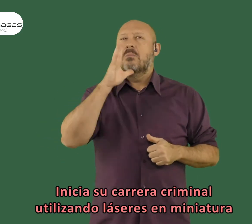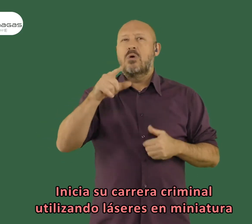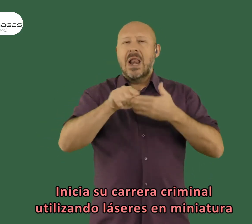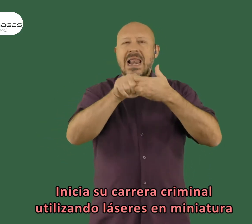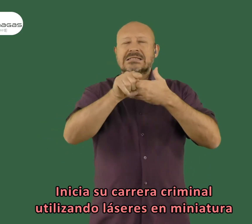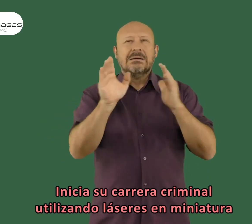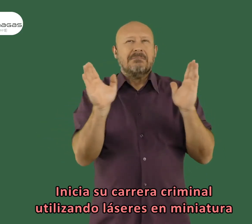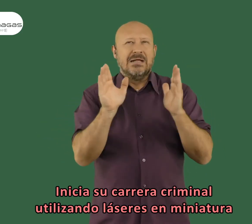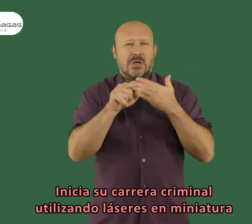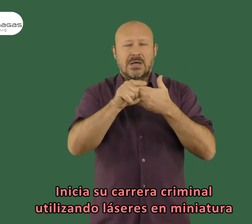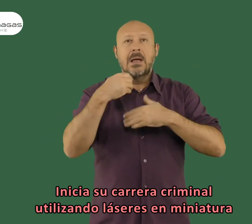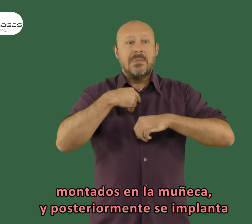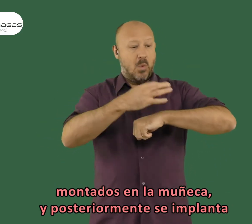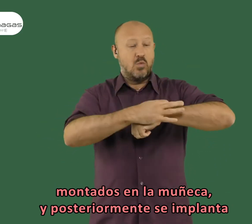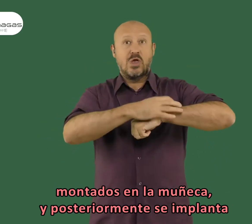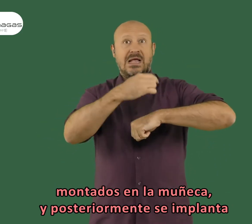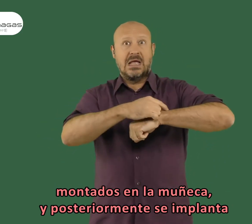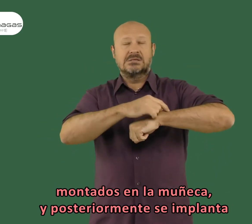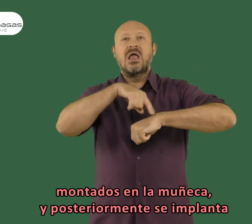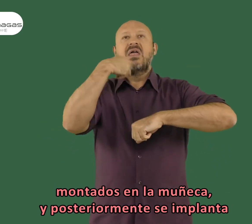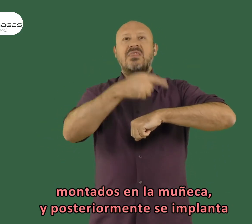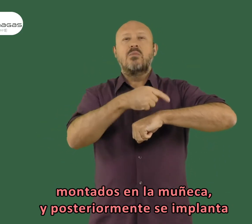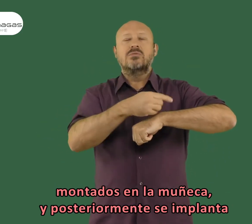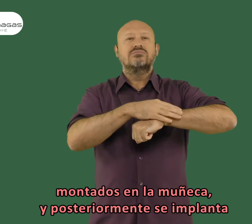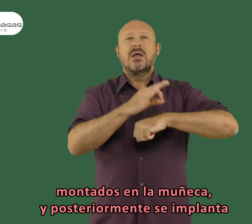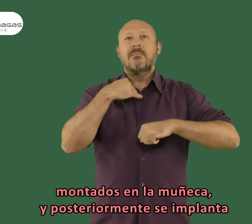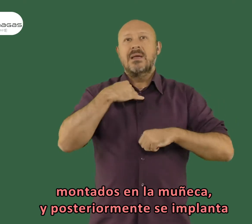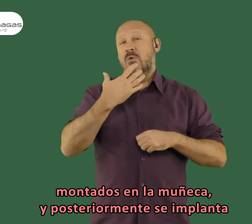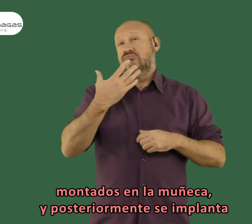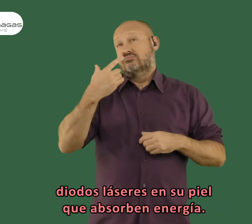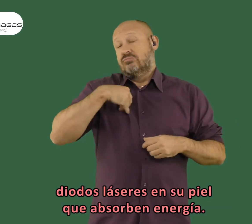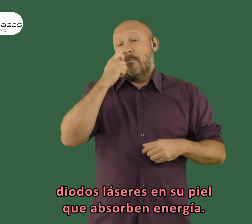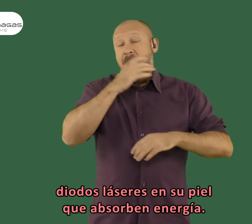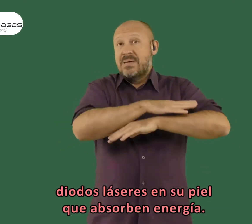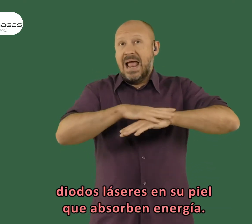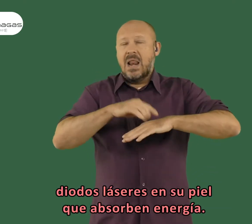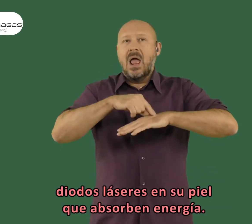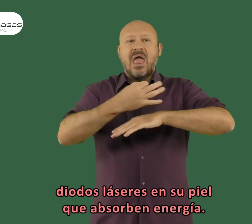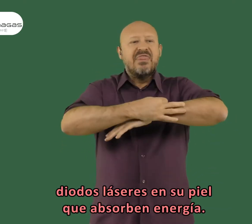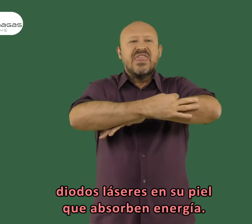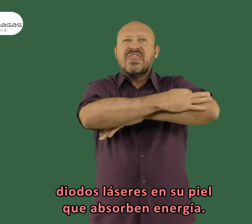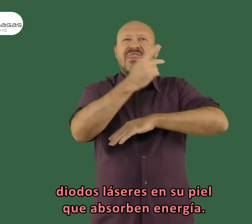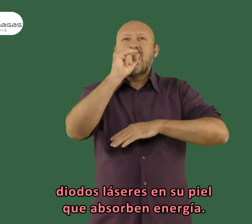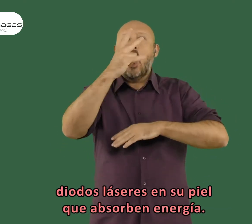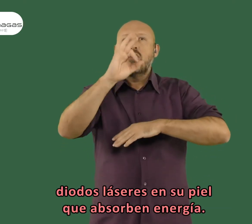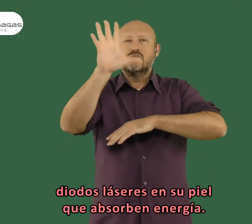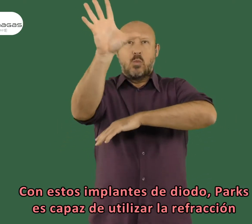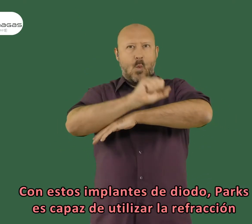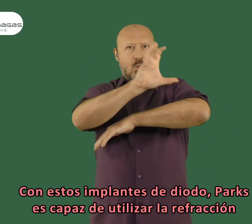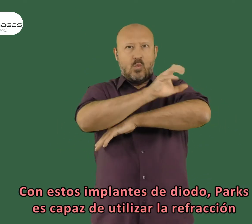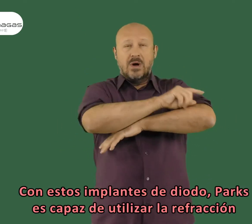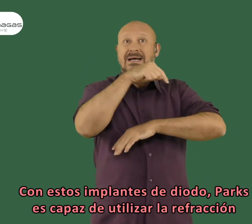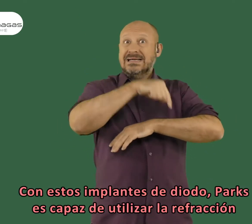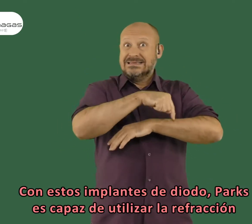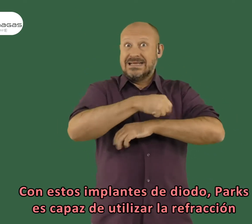criminal utilizando láseres en miniatura montados en la muñeca y posteriormente se implanta diodos láseres en su piel que absorben energía.